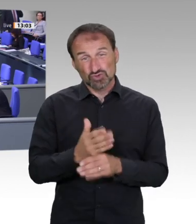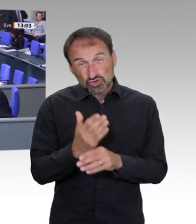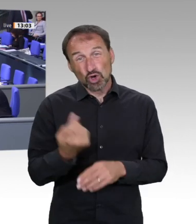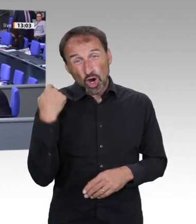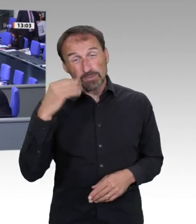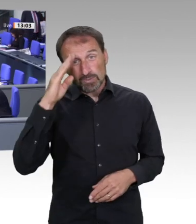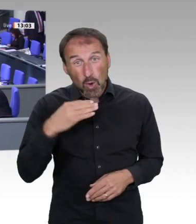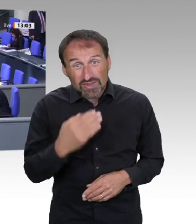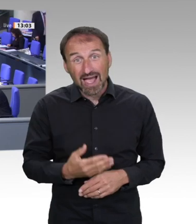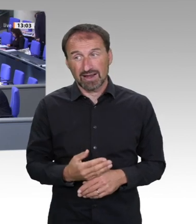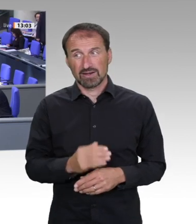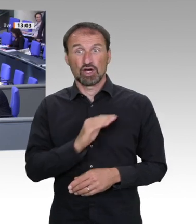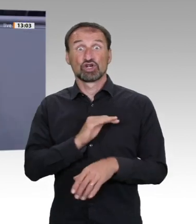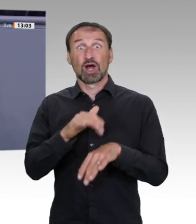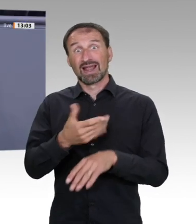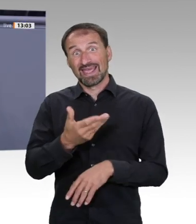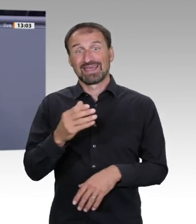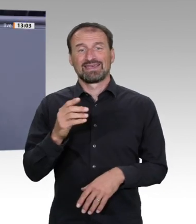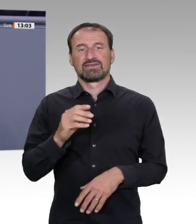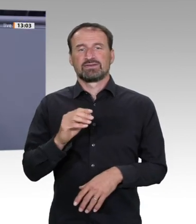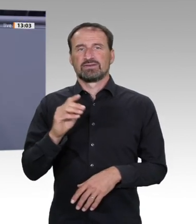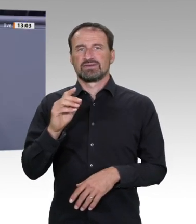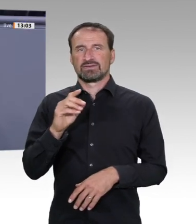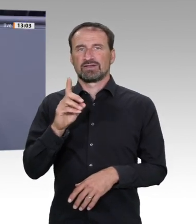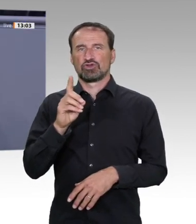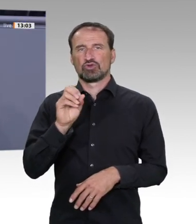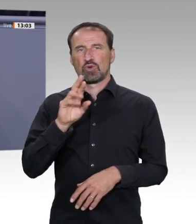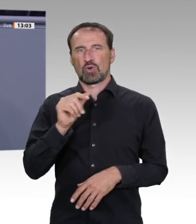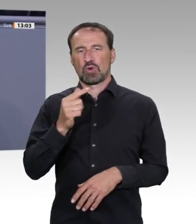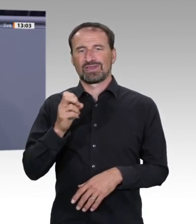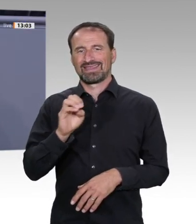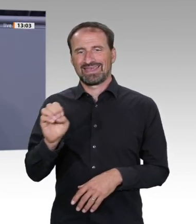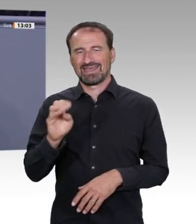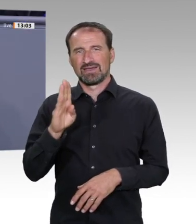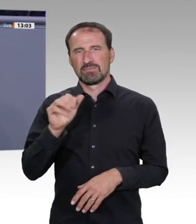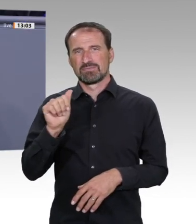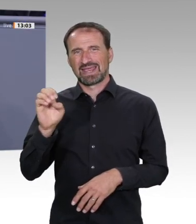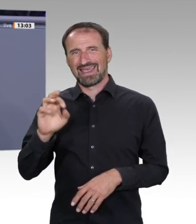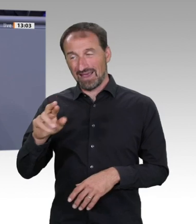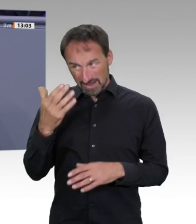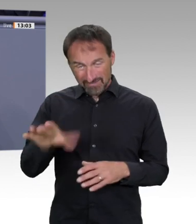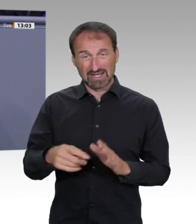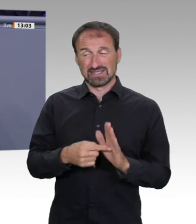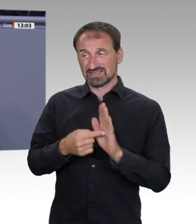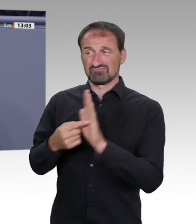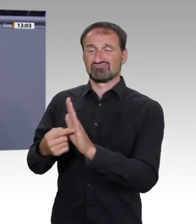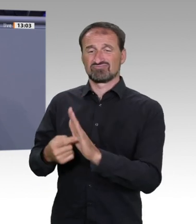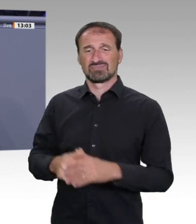zugerufen. Wir Freien Demokraten machen seit Monaten konstruktive Vorschläge